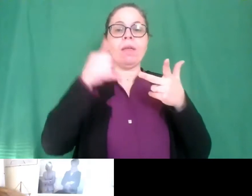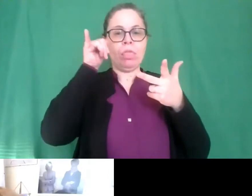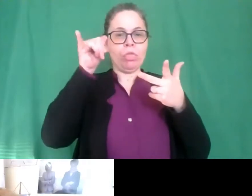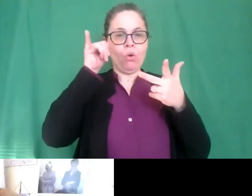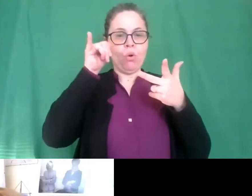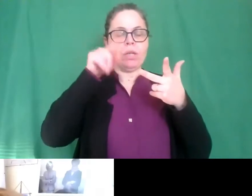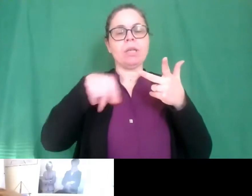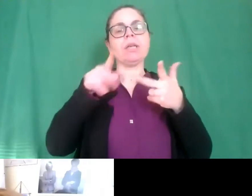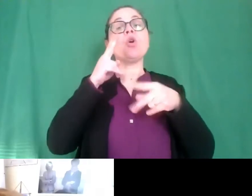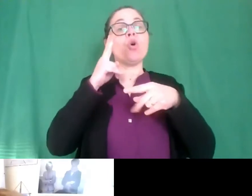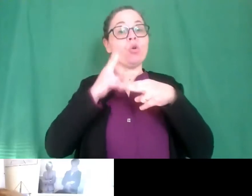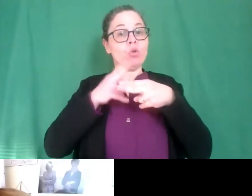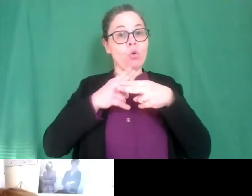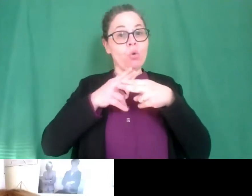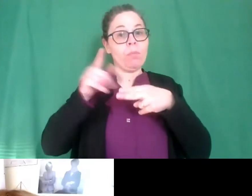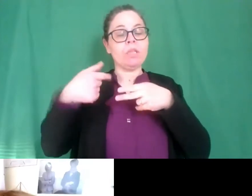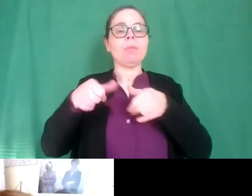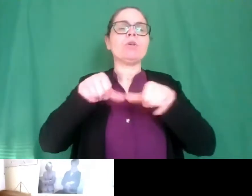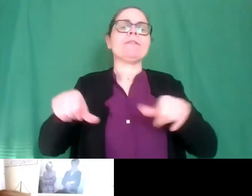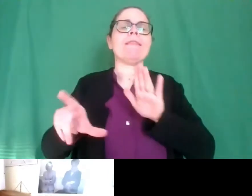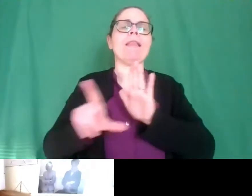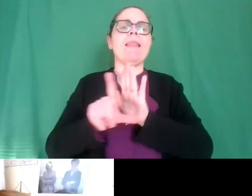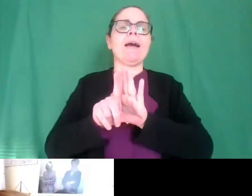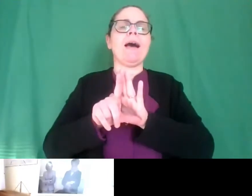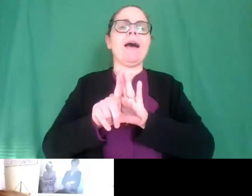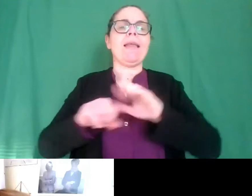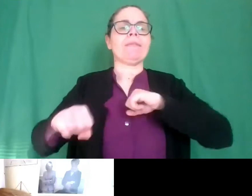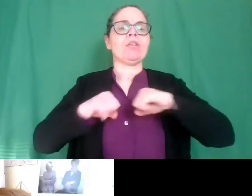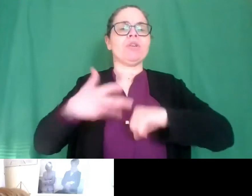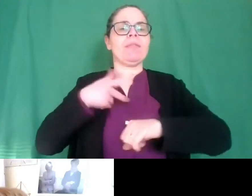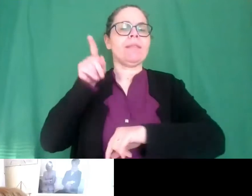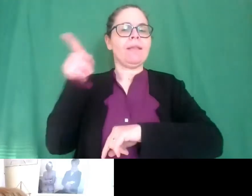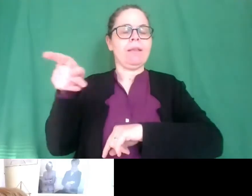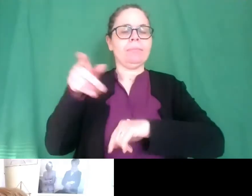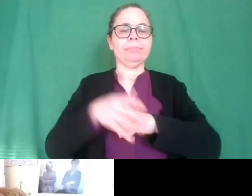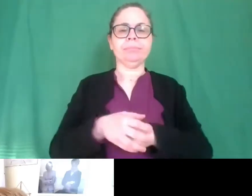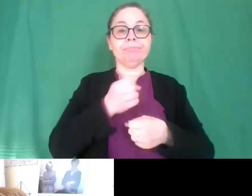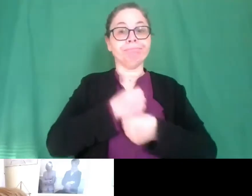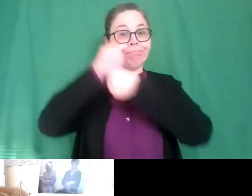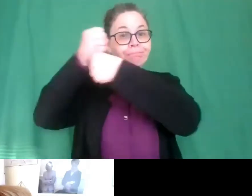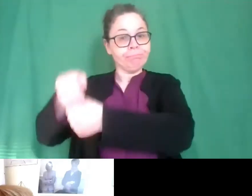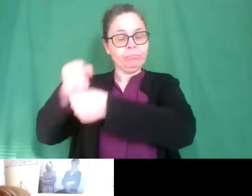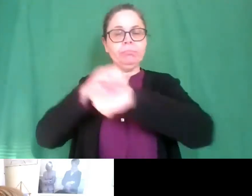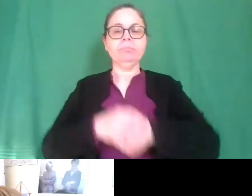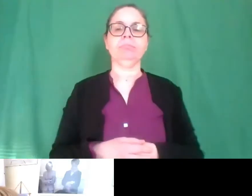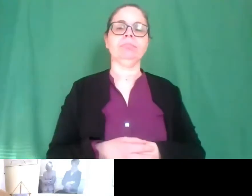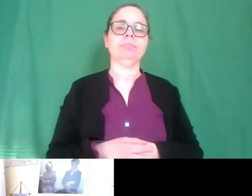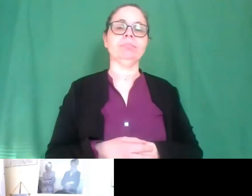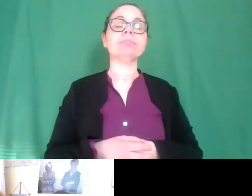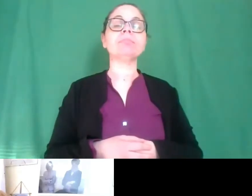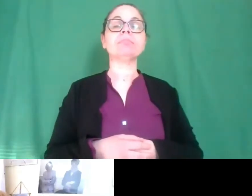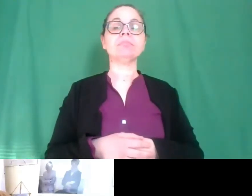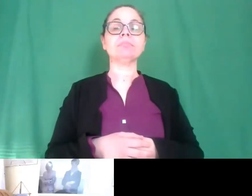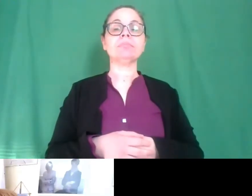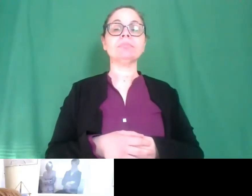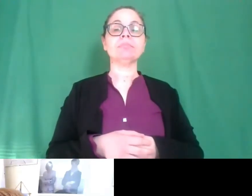dirigenza preside a te la parola per un saluto a tutti allora si intanto buongiorno a tutti